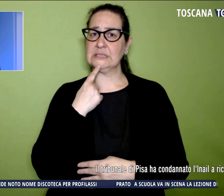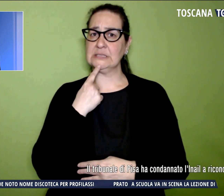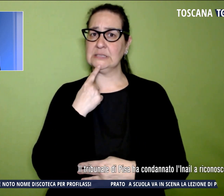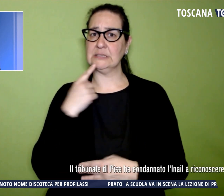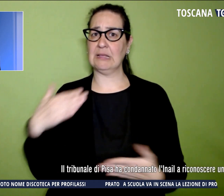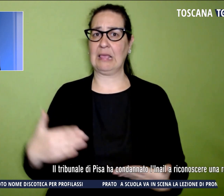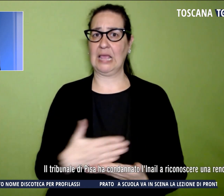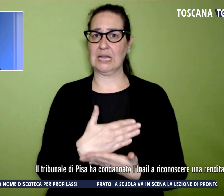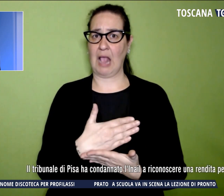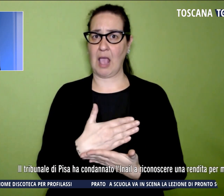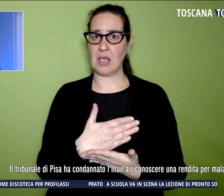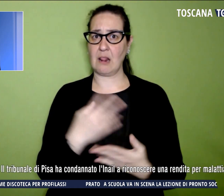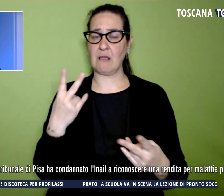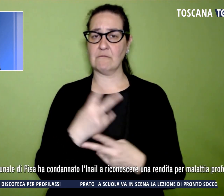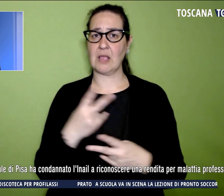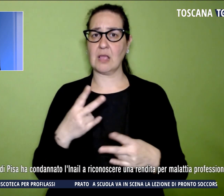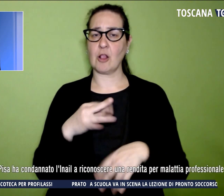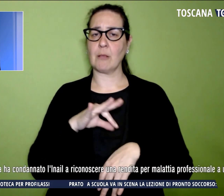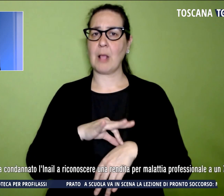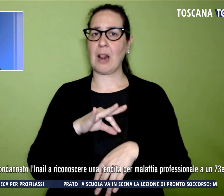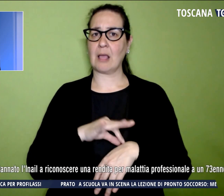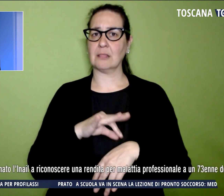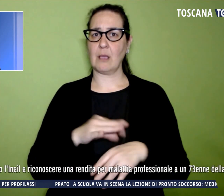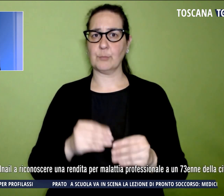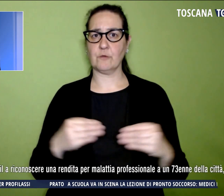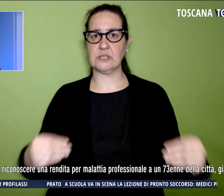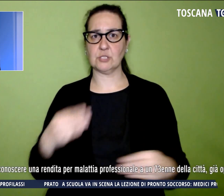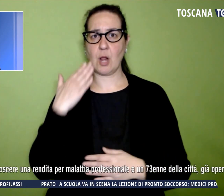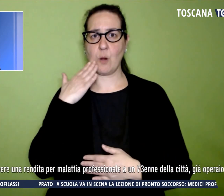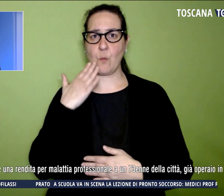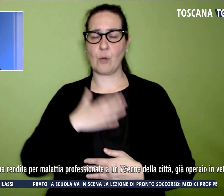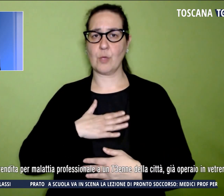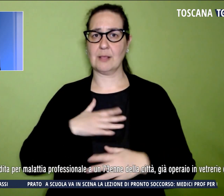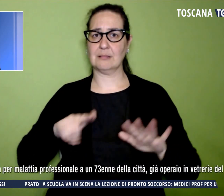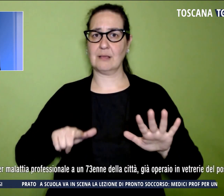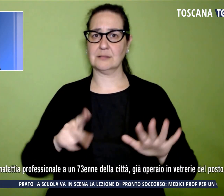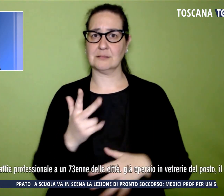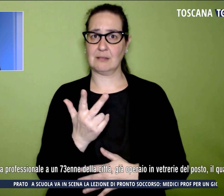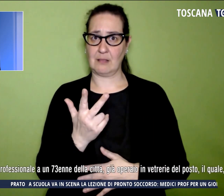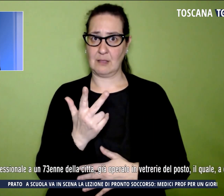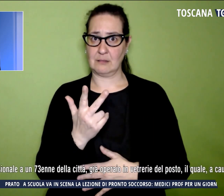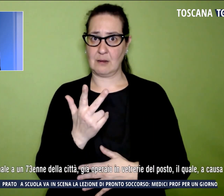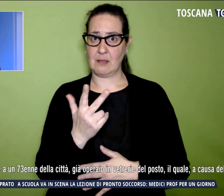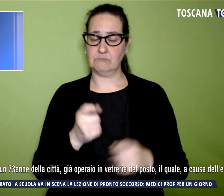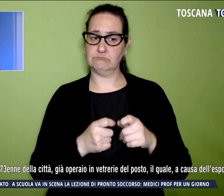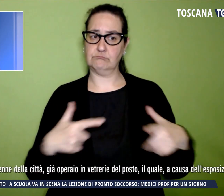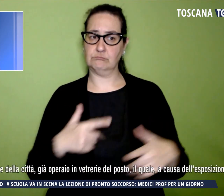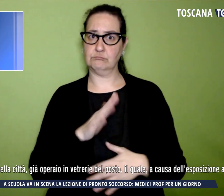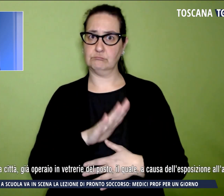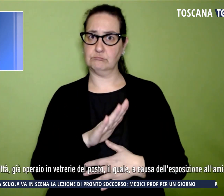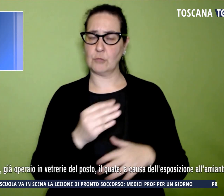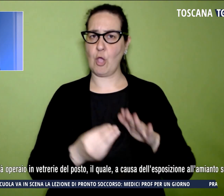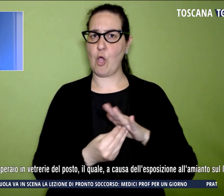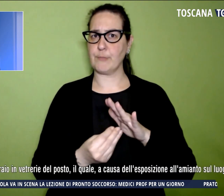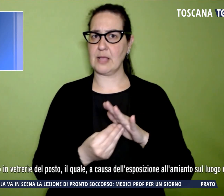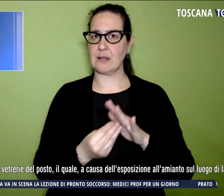malattia professionale ad un uomo di 73 anni della città, già operaio in vetrerie del